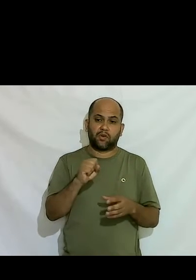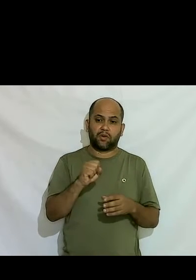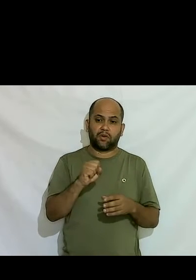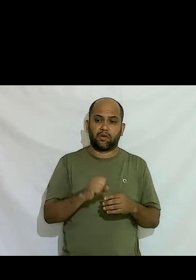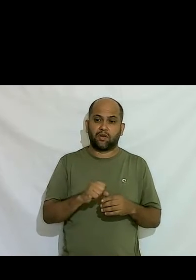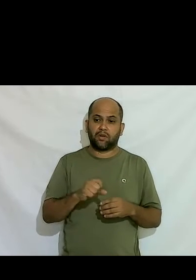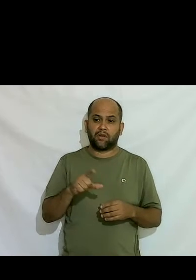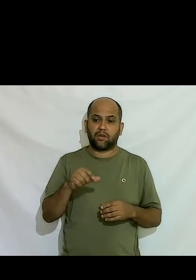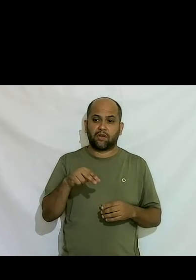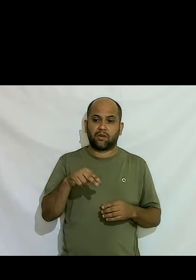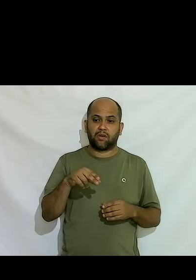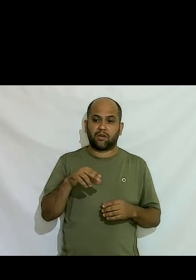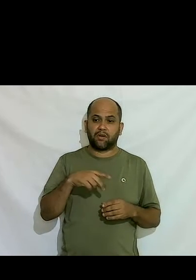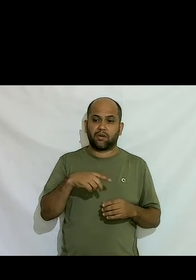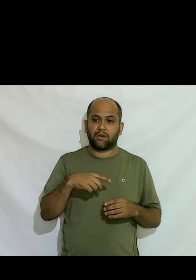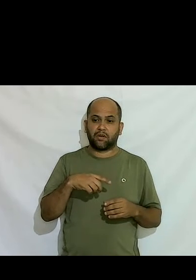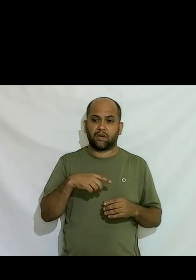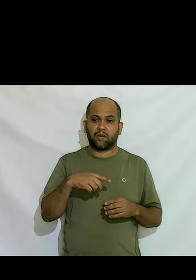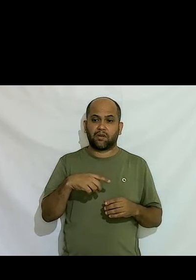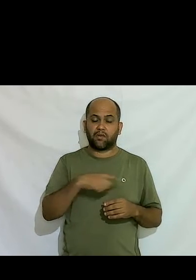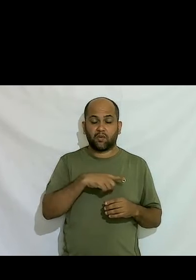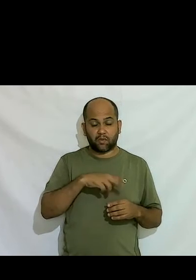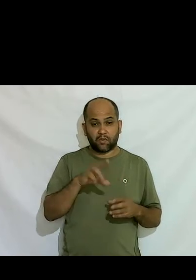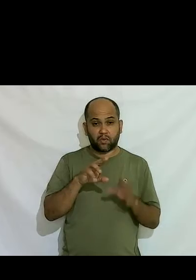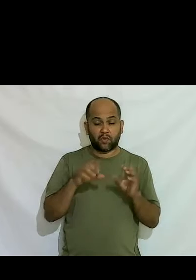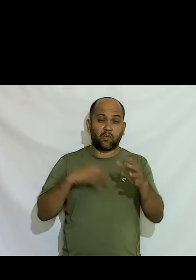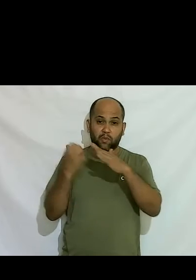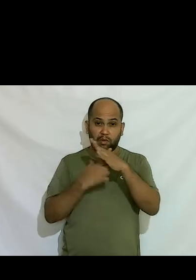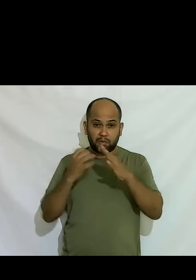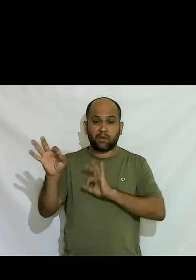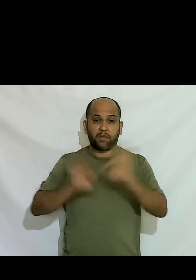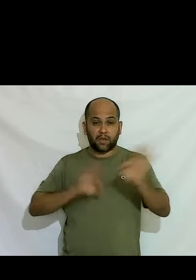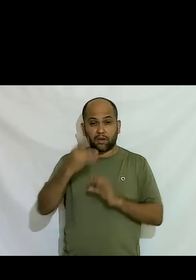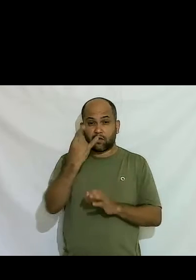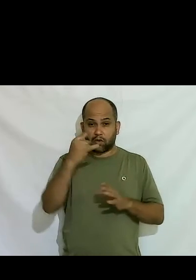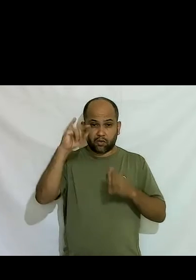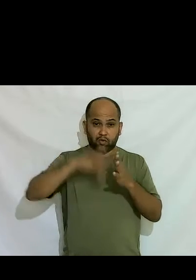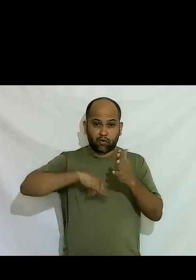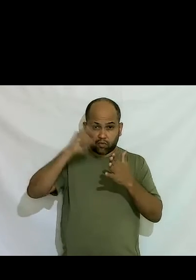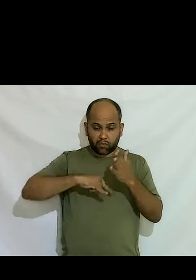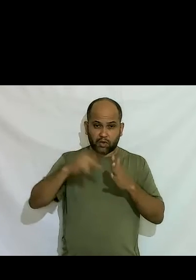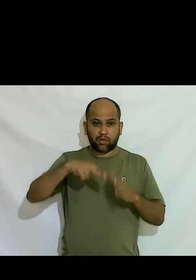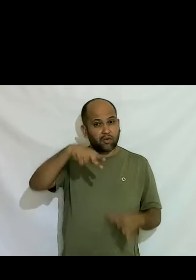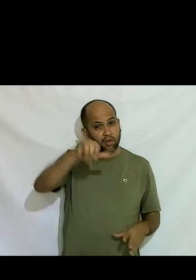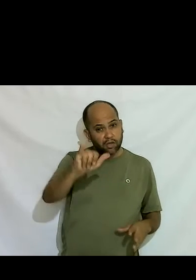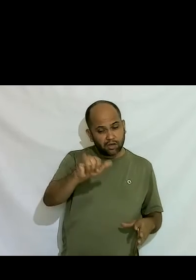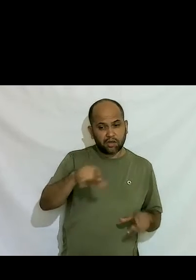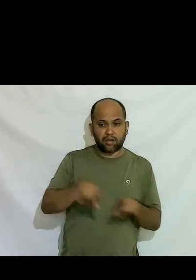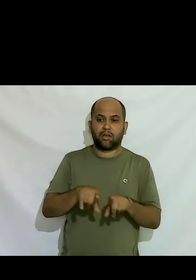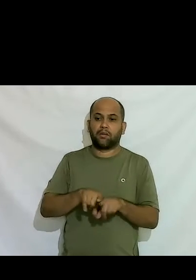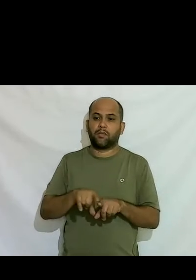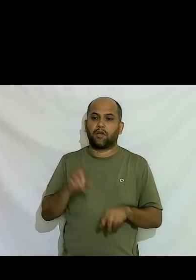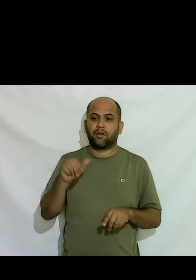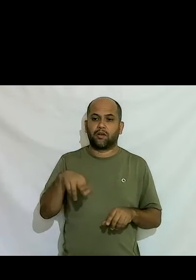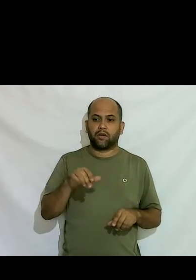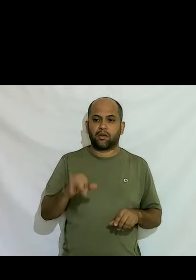LOS que é o Ongo Social for Sexual Health eu participei de elaboração de dois documentos em Nova Iorque quando eles foram lidos na ONU inclusive